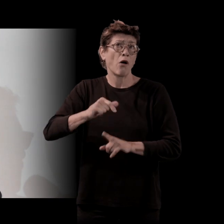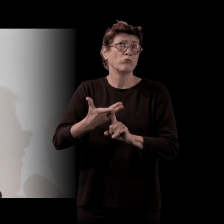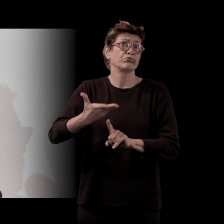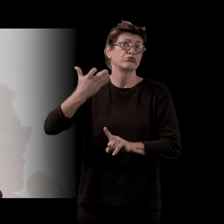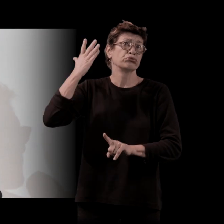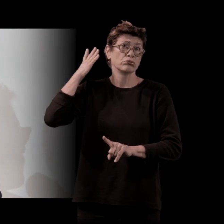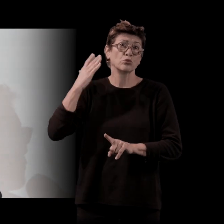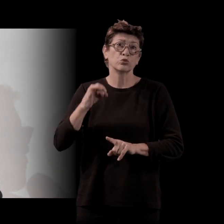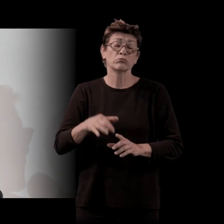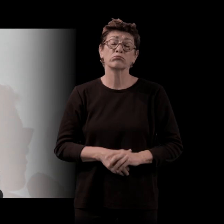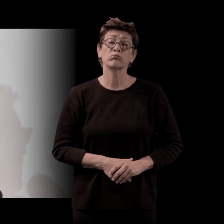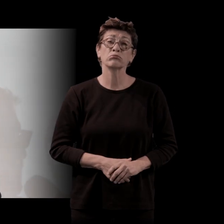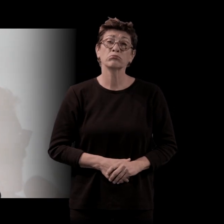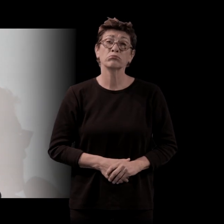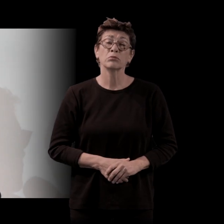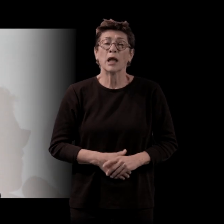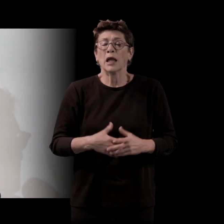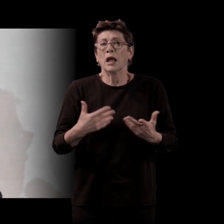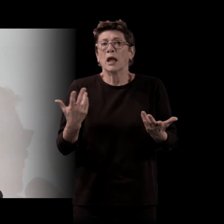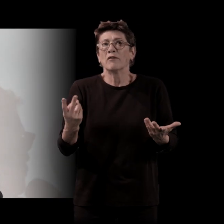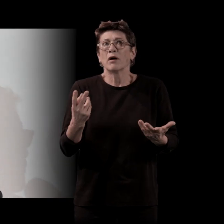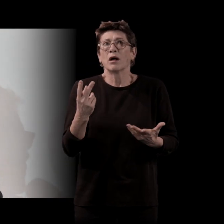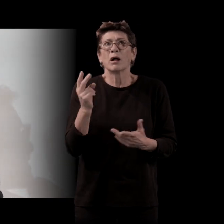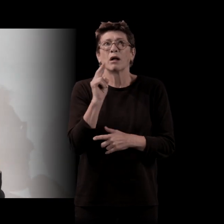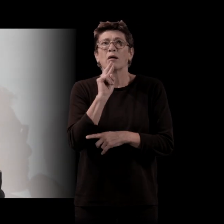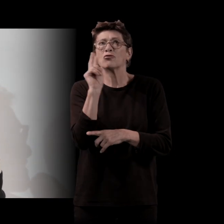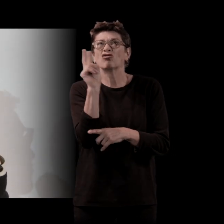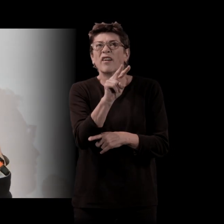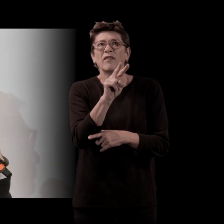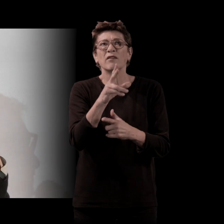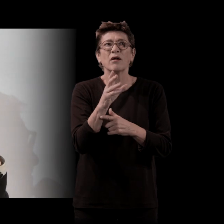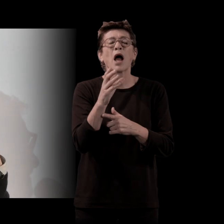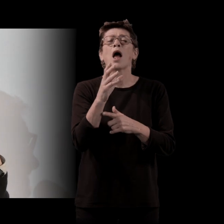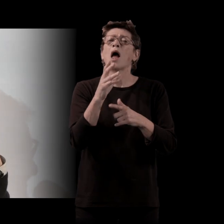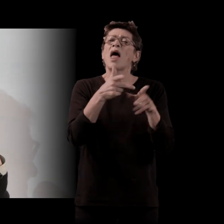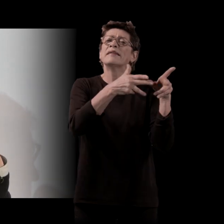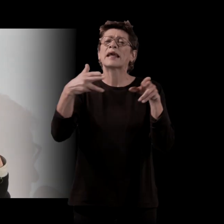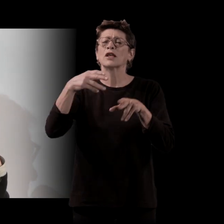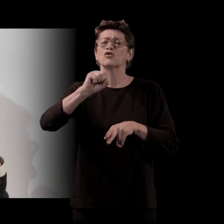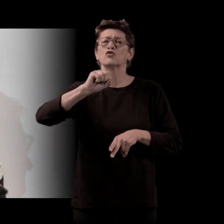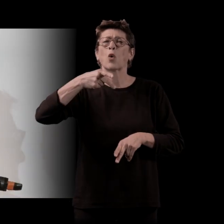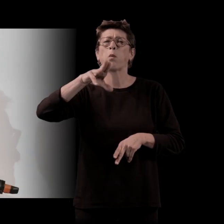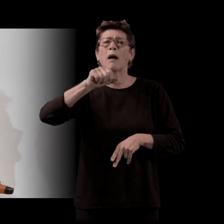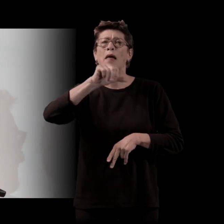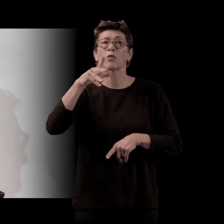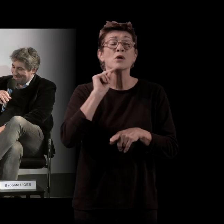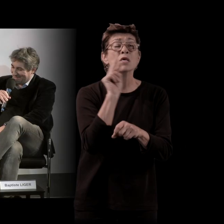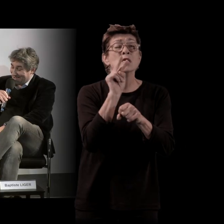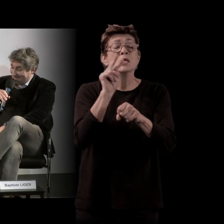Avoir regardé deux fois les 81 épisodes des Sopranos, je pense que ça a pesé lourd dans ma manière d'écrire des romans. Ah oui, les